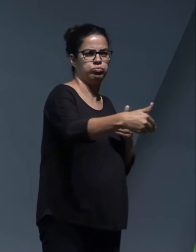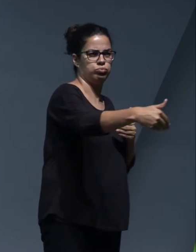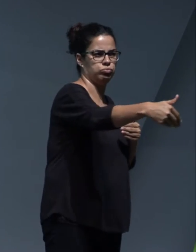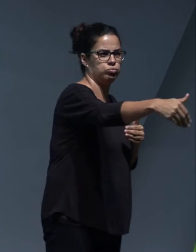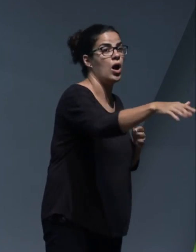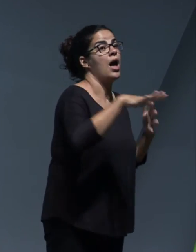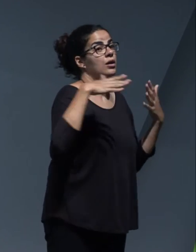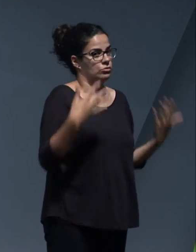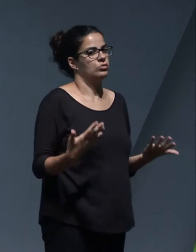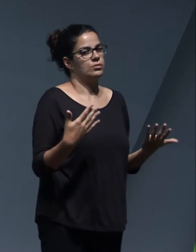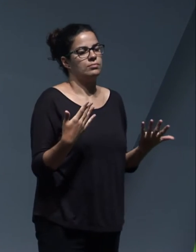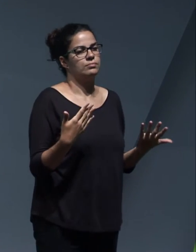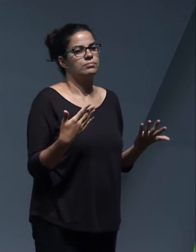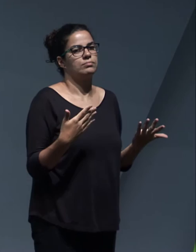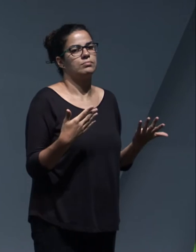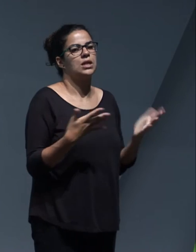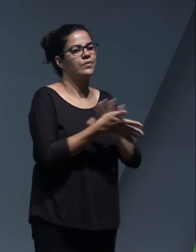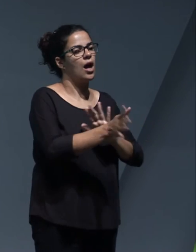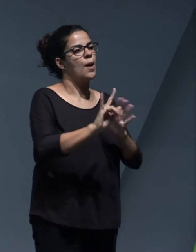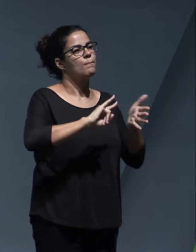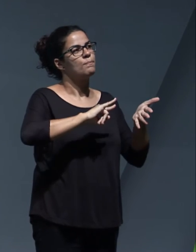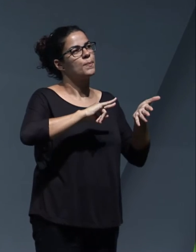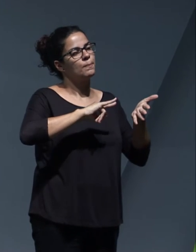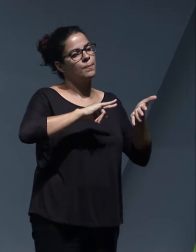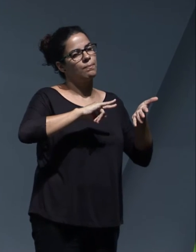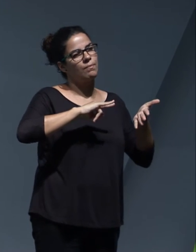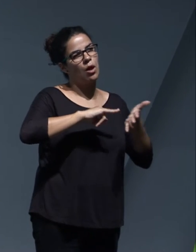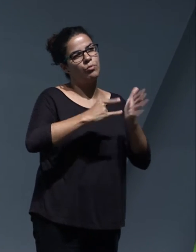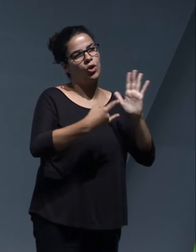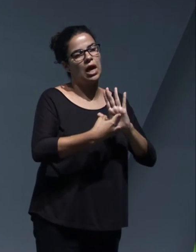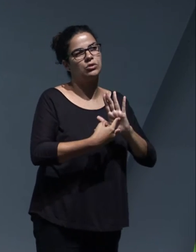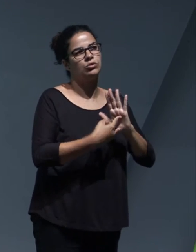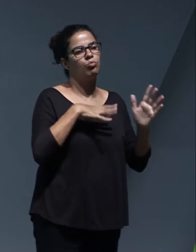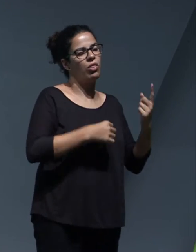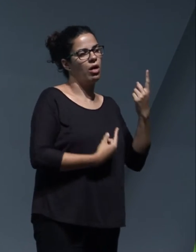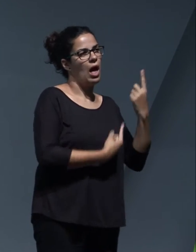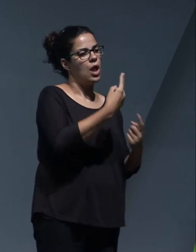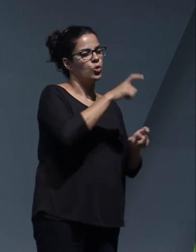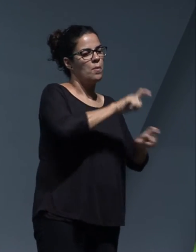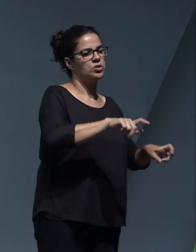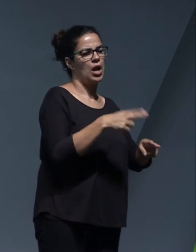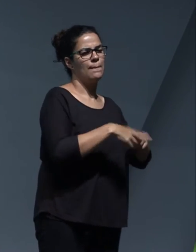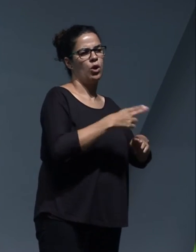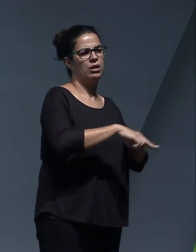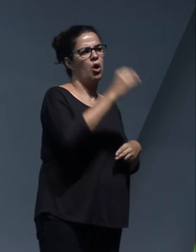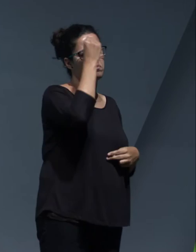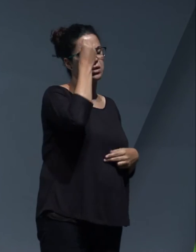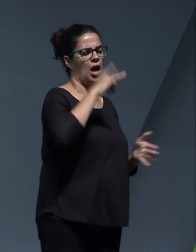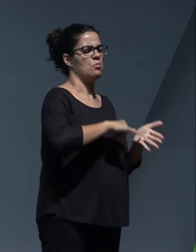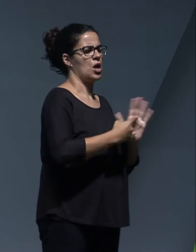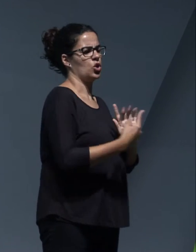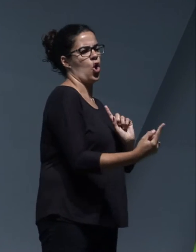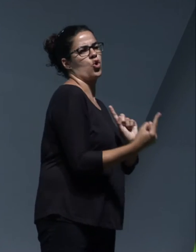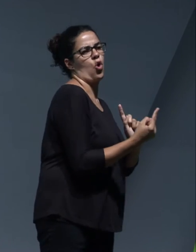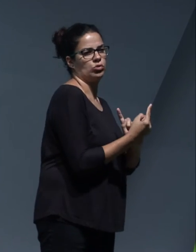por lo tanto, son proyectos que van más allá de lo que a lo mejor para algunos políticos podían entenderse cortoplacistas, que son los periodos que